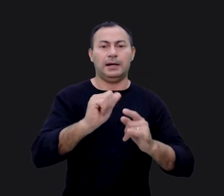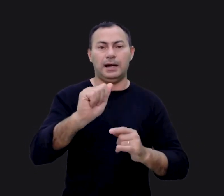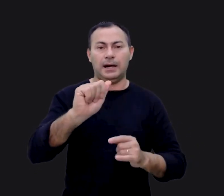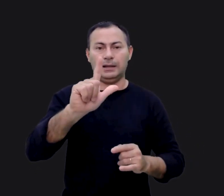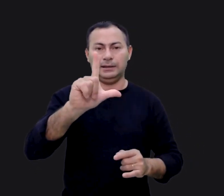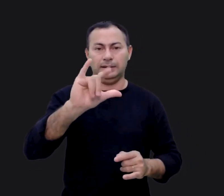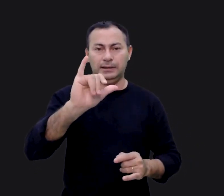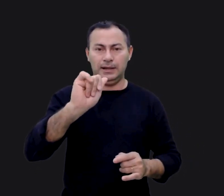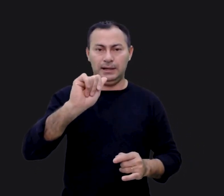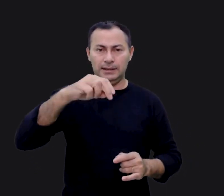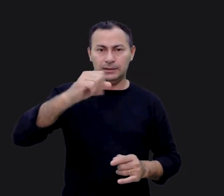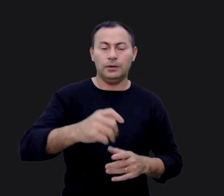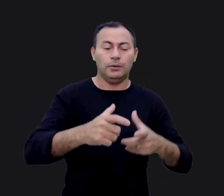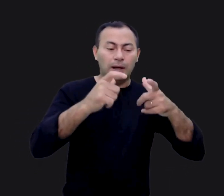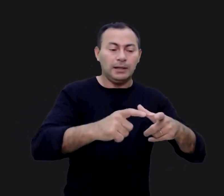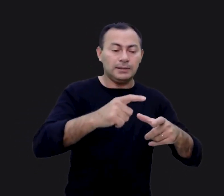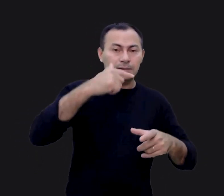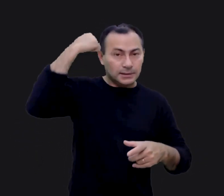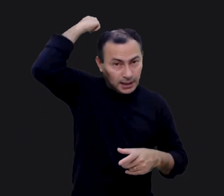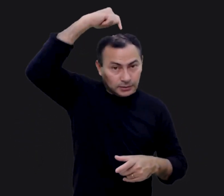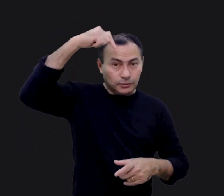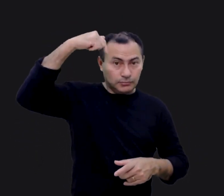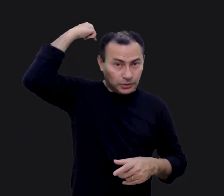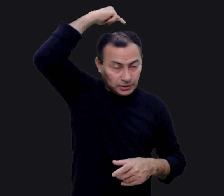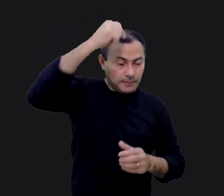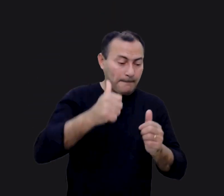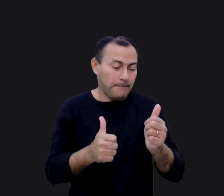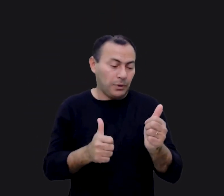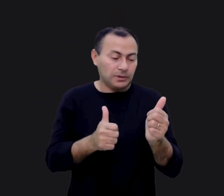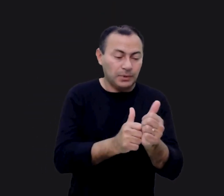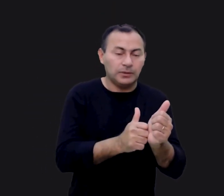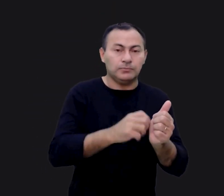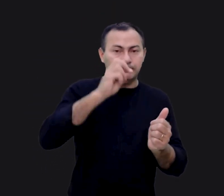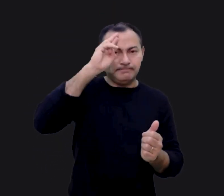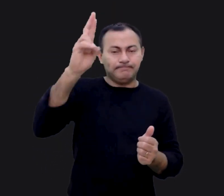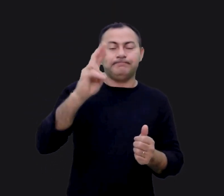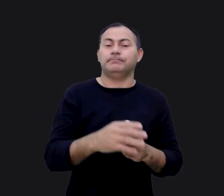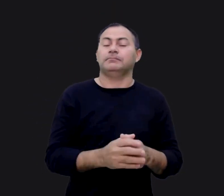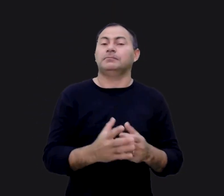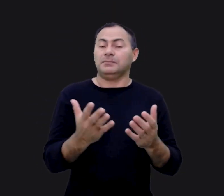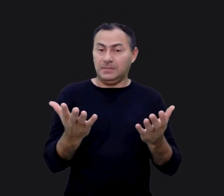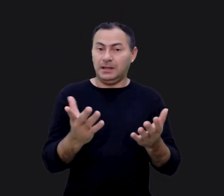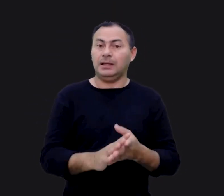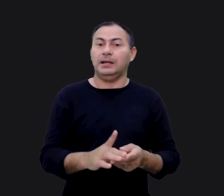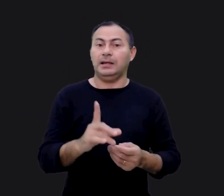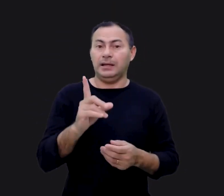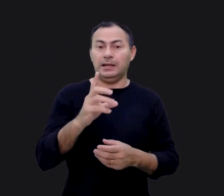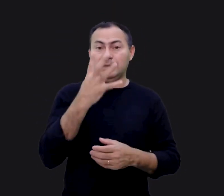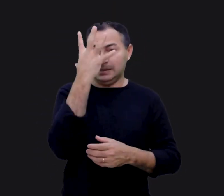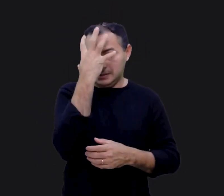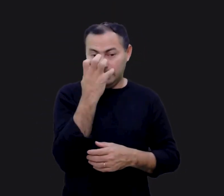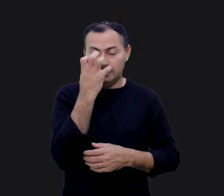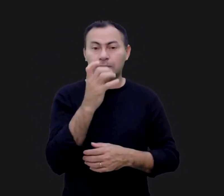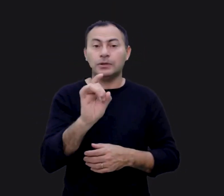da Aliança e no lugar santo dos santos. E se aproximar dele, do Senhor, era algo realmente muito sério.